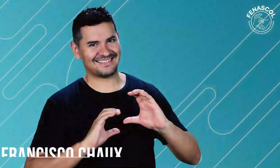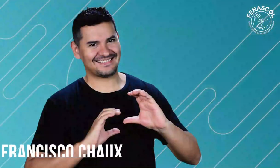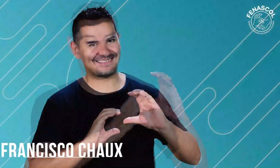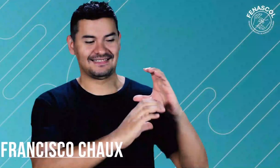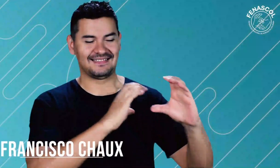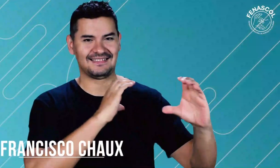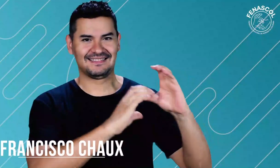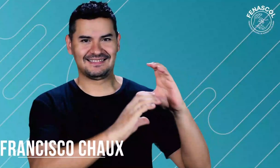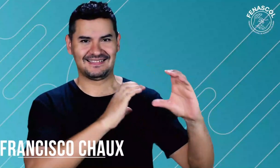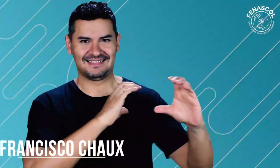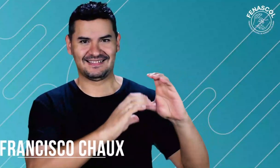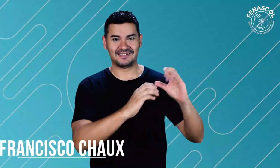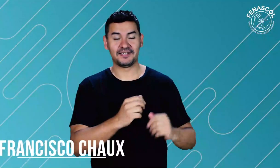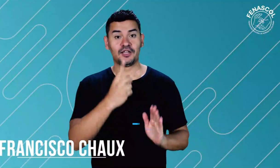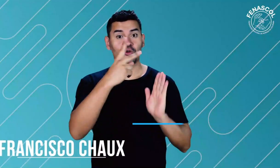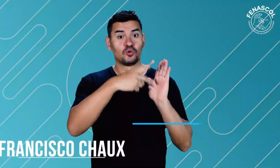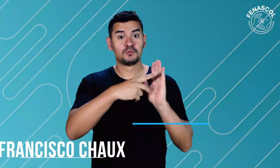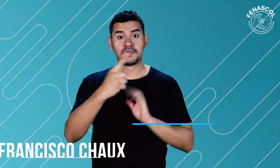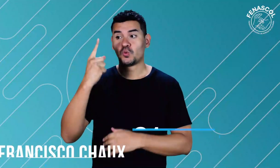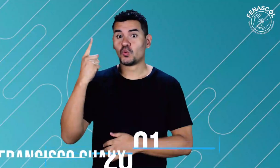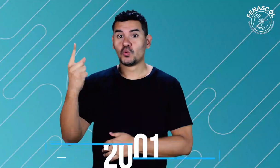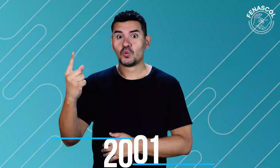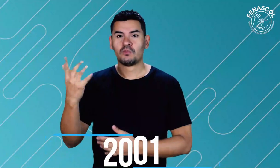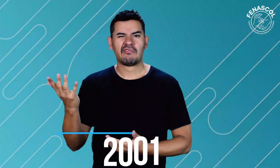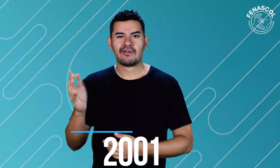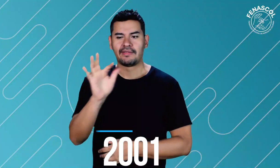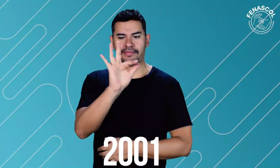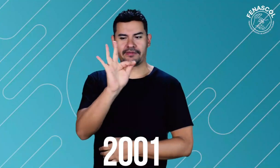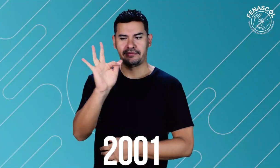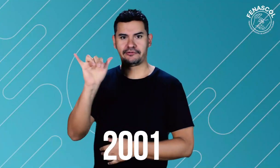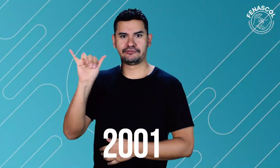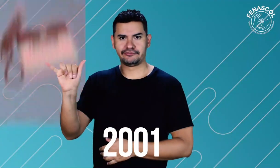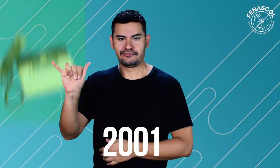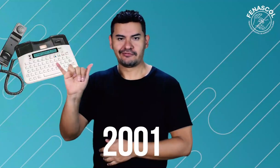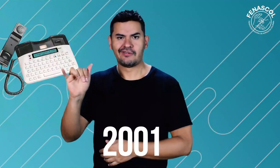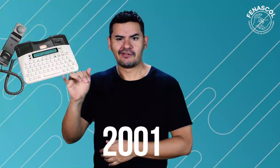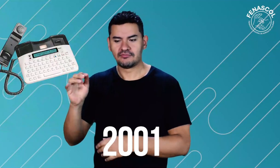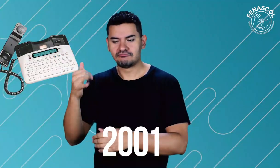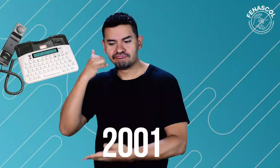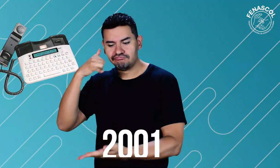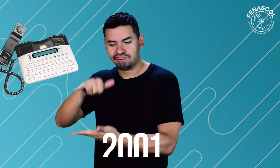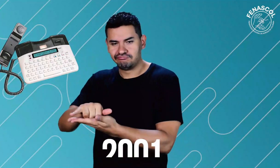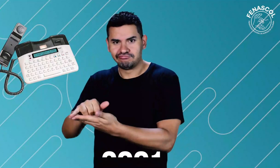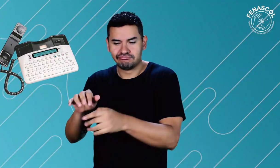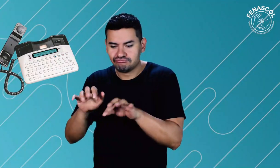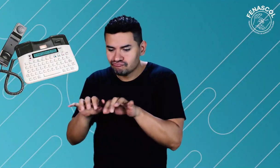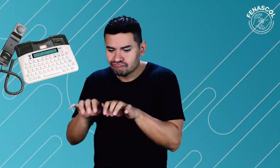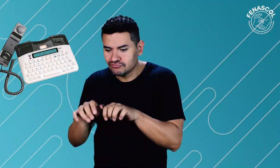en el año 2001 utilizábamos el centro de relevo a través del TTY y solamente en